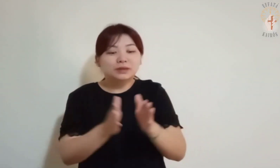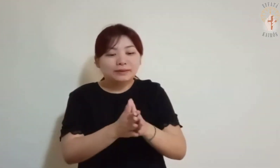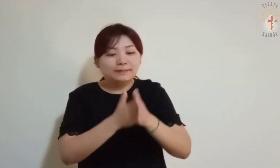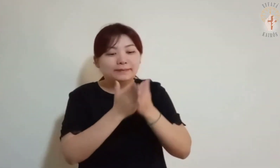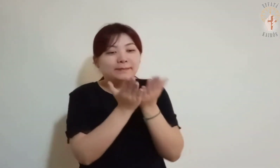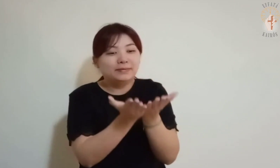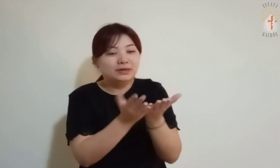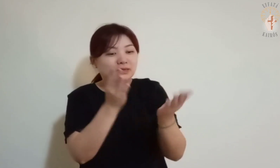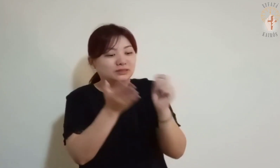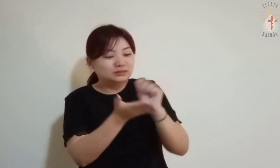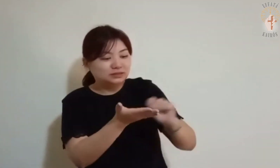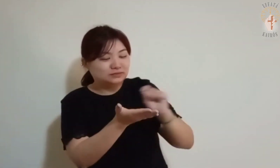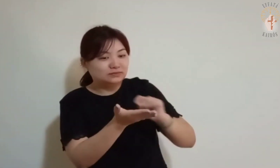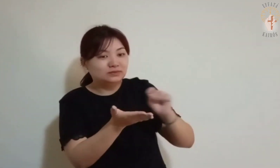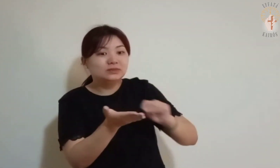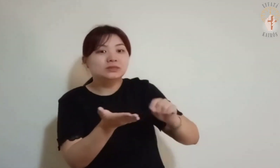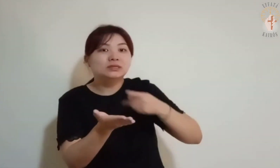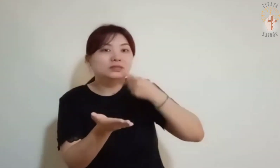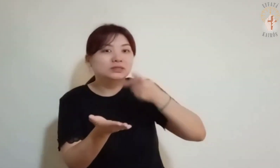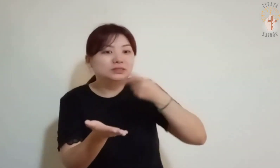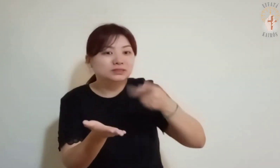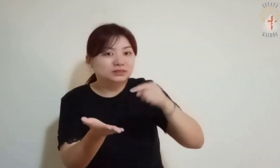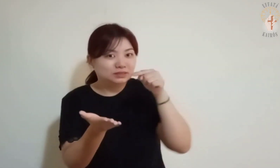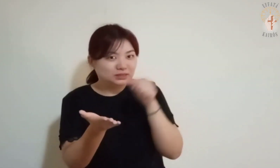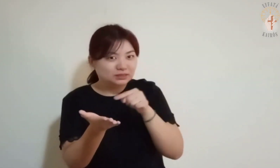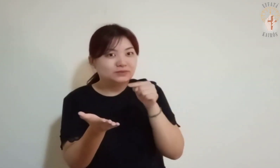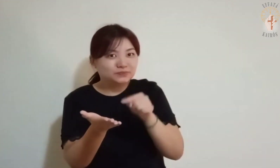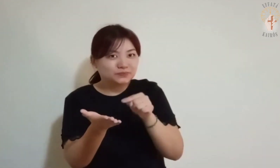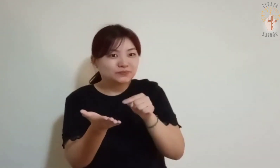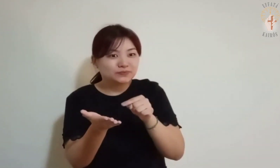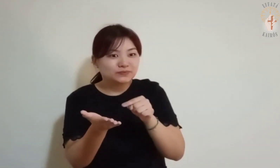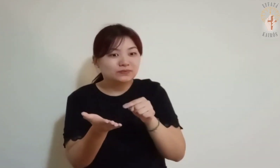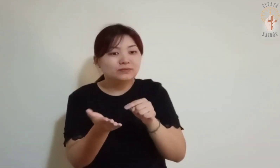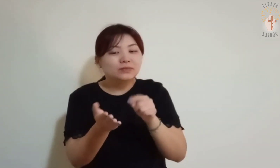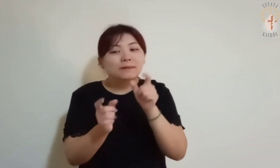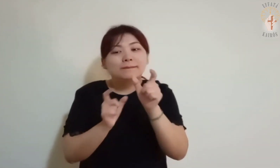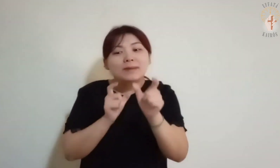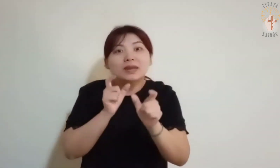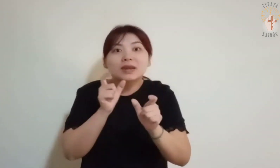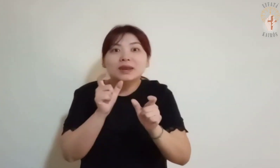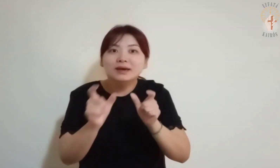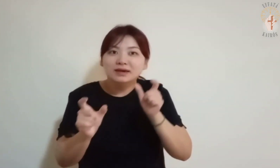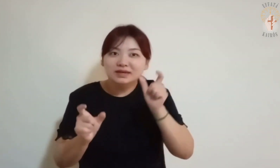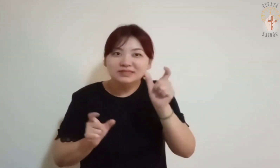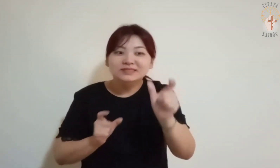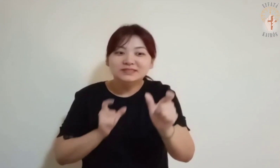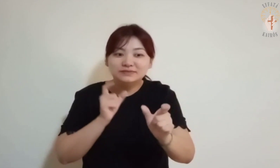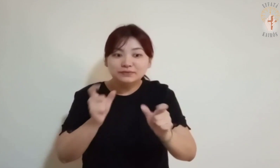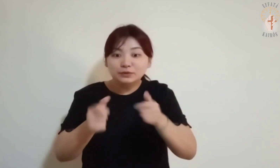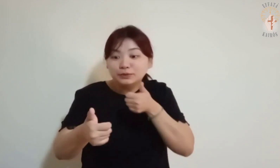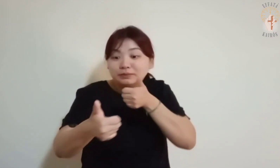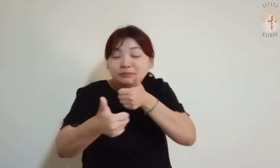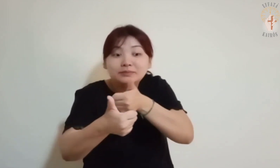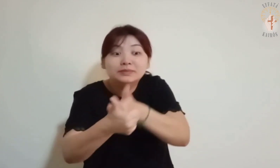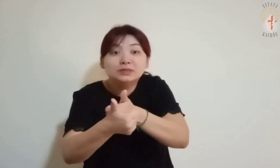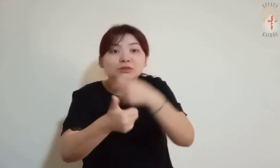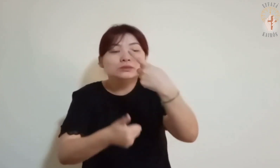O que diz a escritura? A palavra está